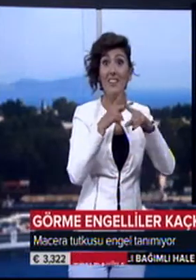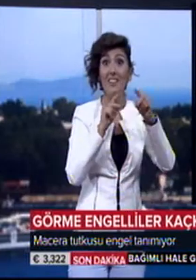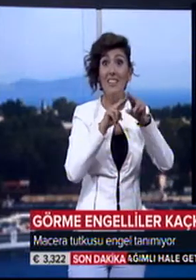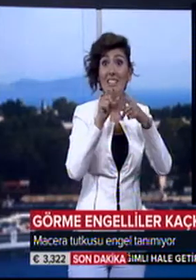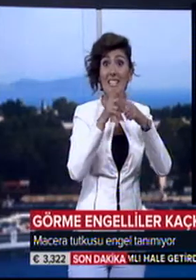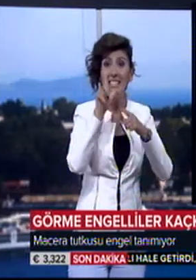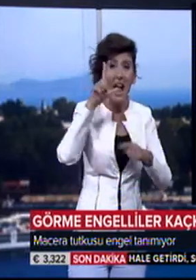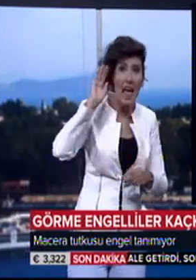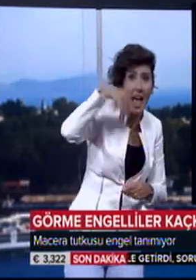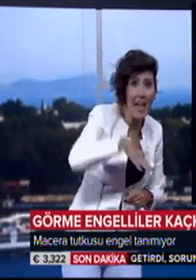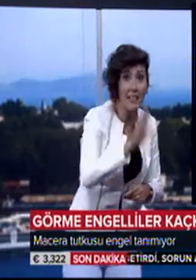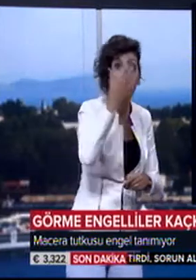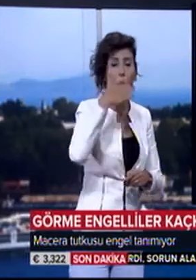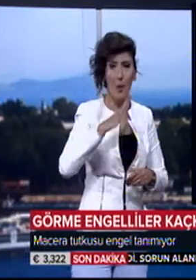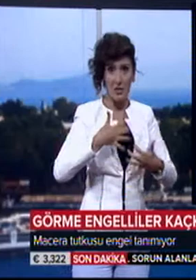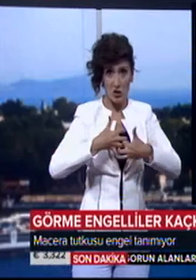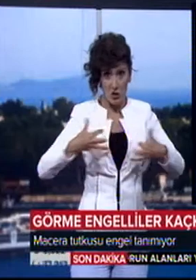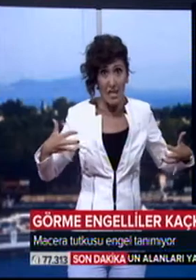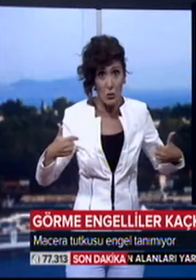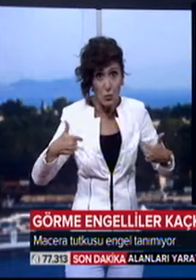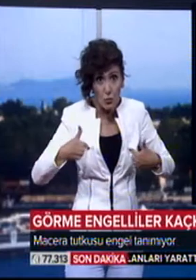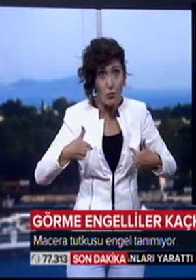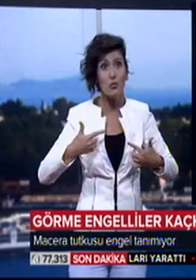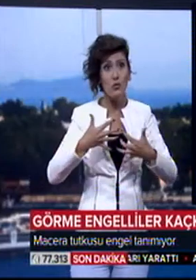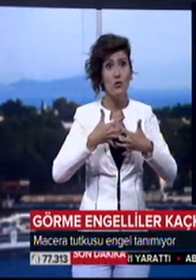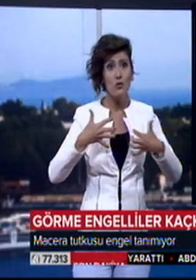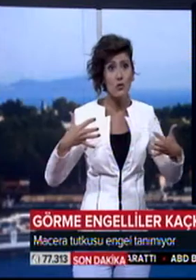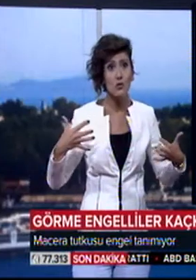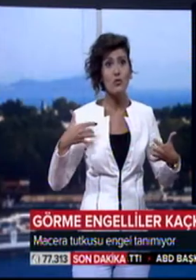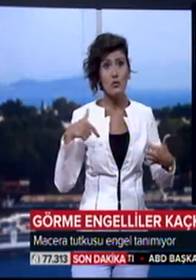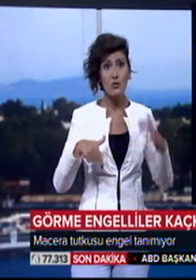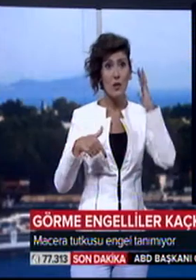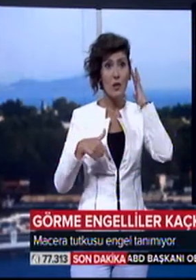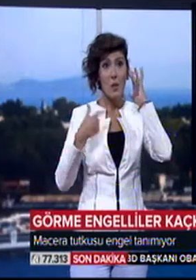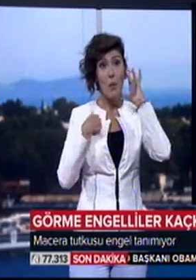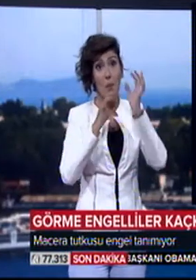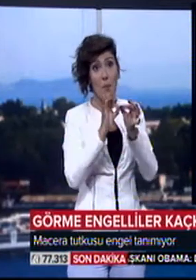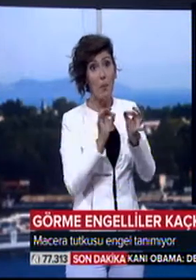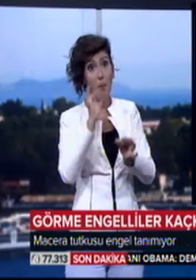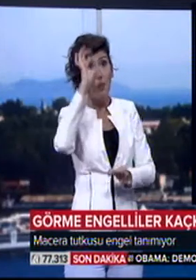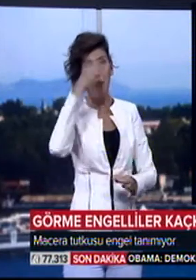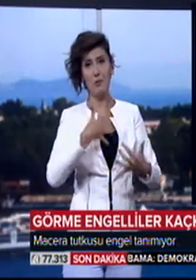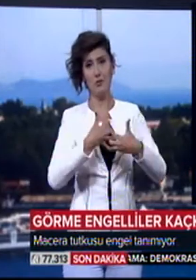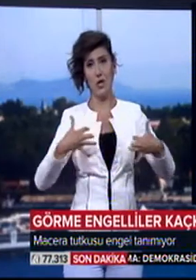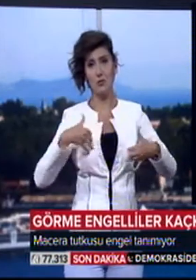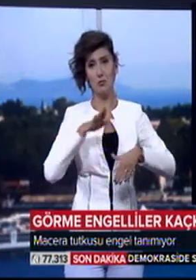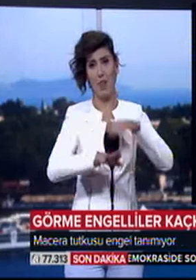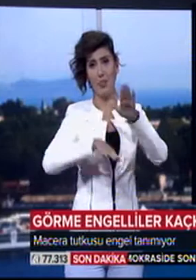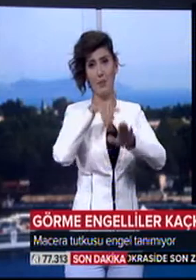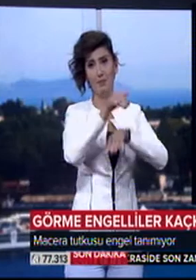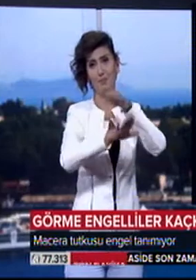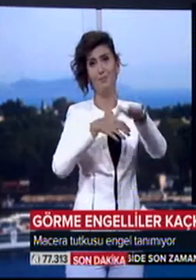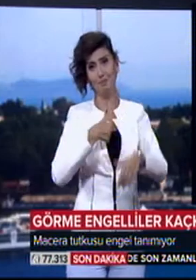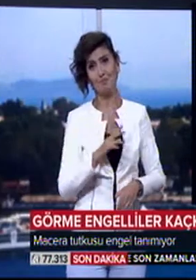engeller olmasa. Eğer cesursanız cesur adımlar yani 3937'nin eşiğindeyiz şu anda. Demek ki buraya kadar cesur adımlarla gelmişiz.